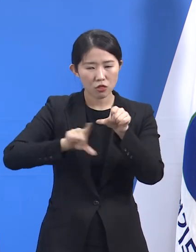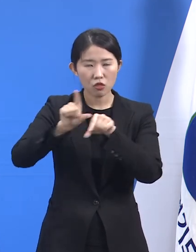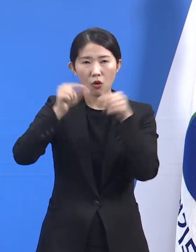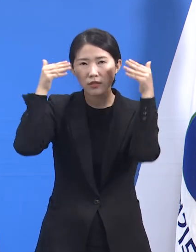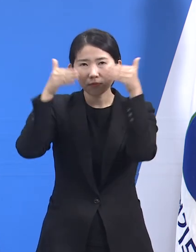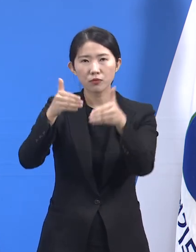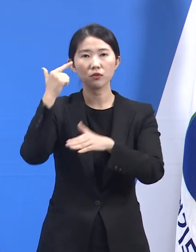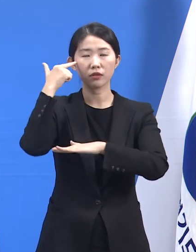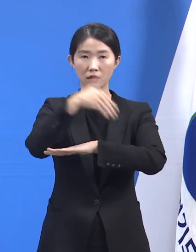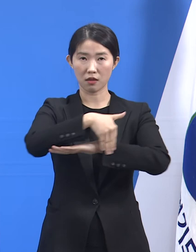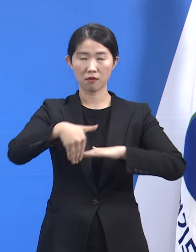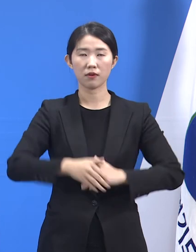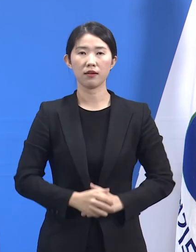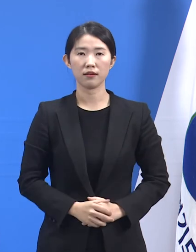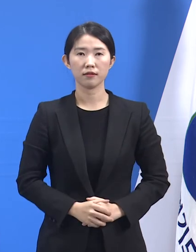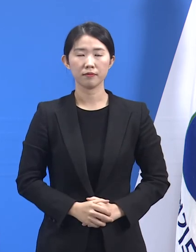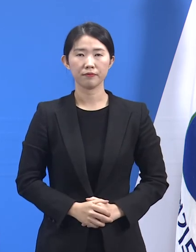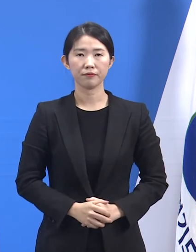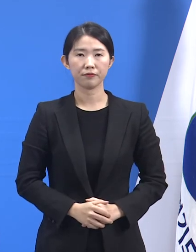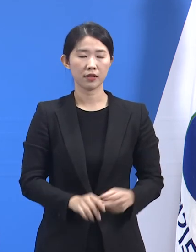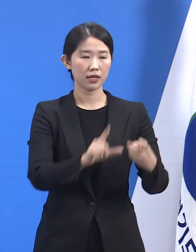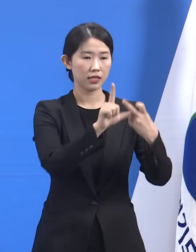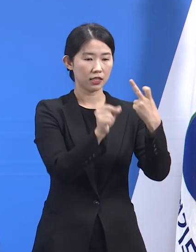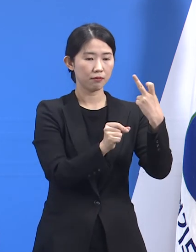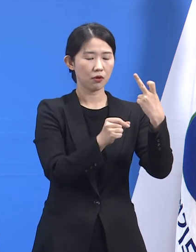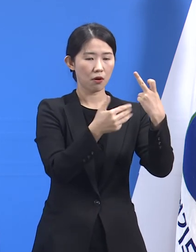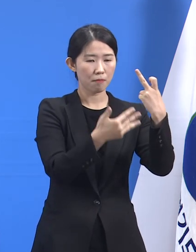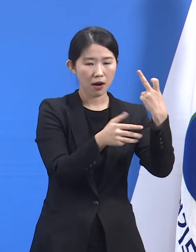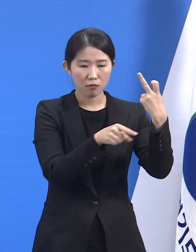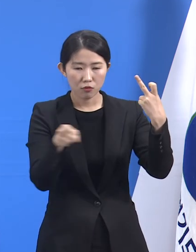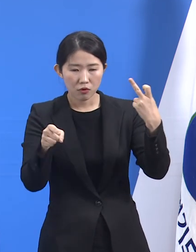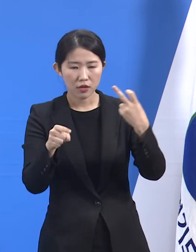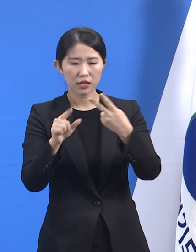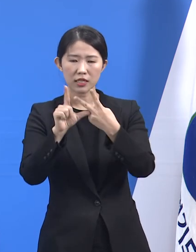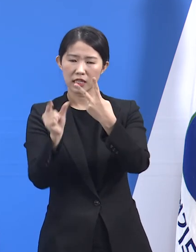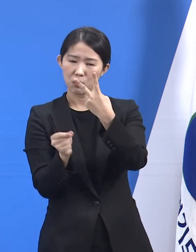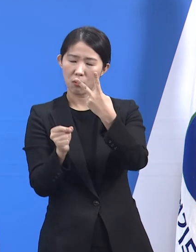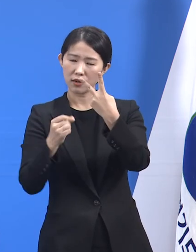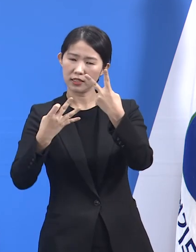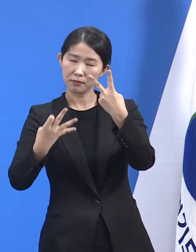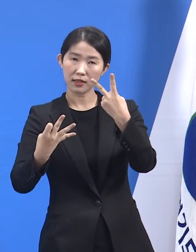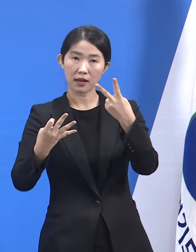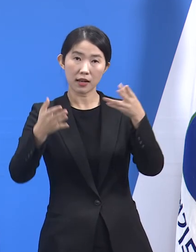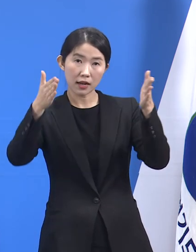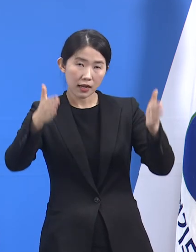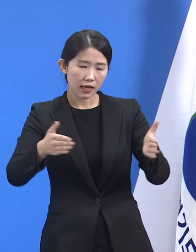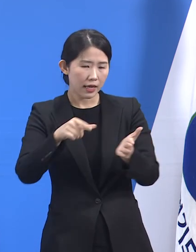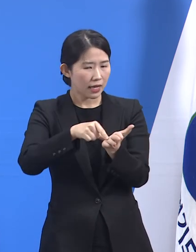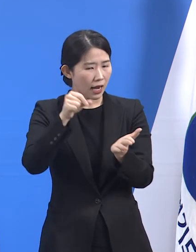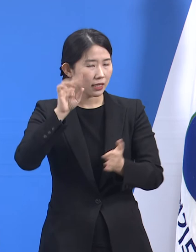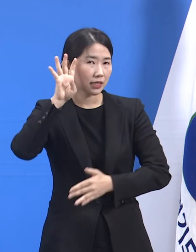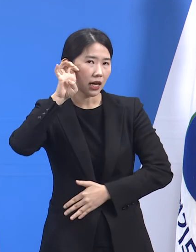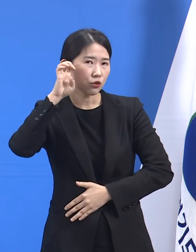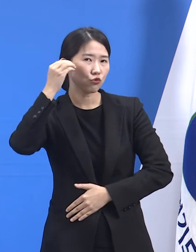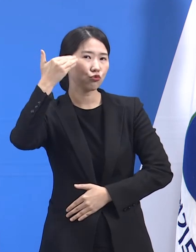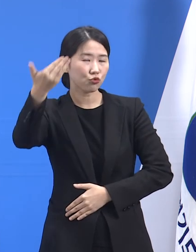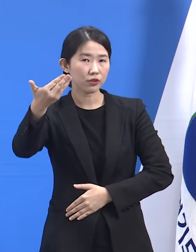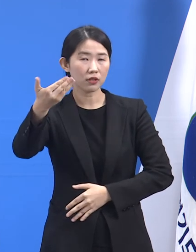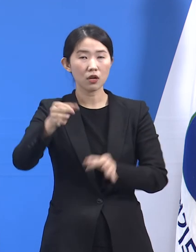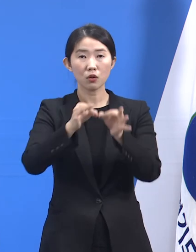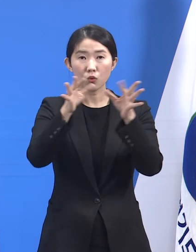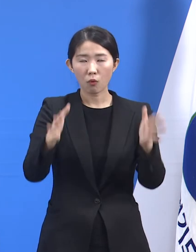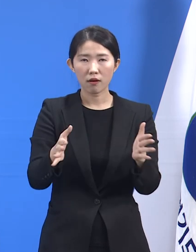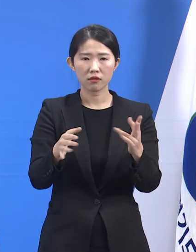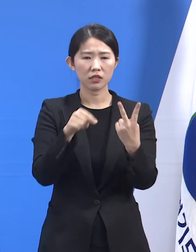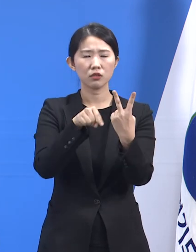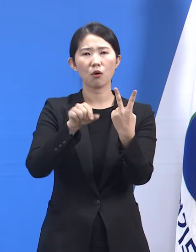12월 8일부터 2월 14일까지 49일에 걸친 사회적 거리 두기 2.5단계 기간